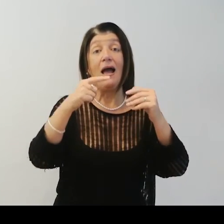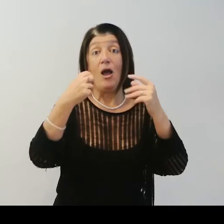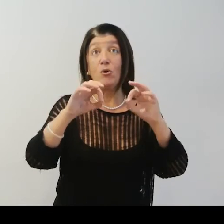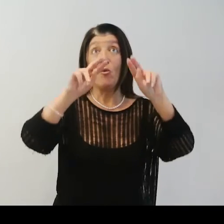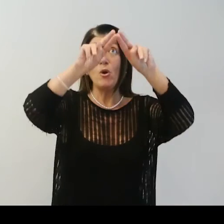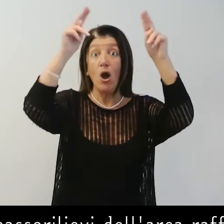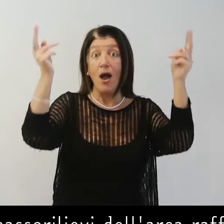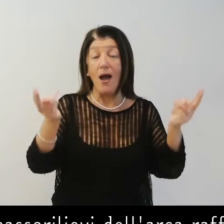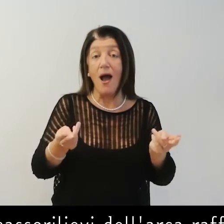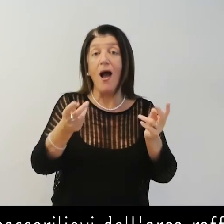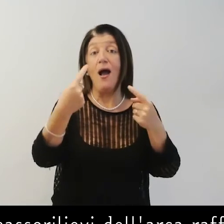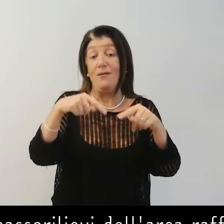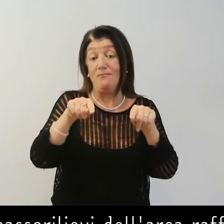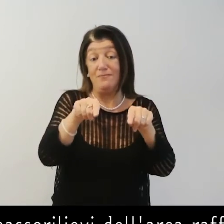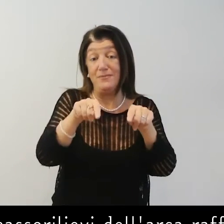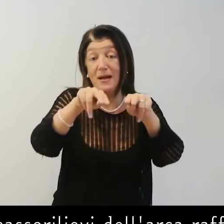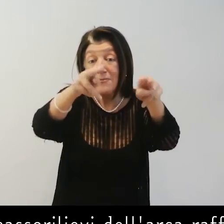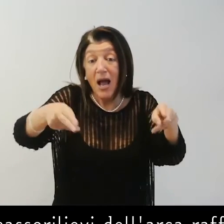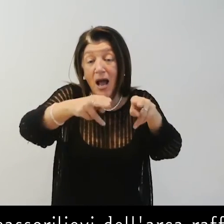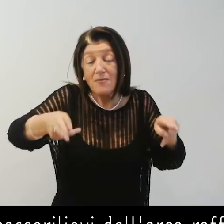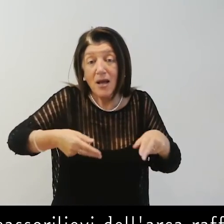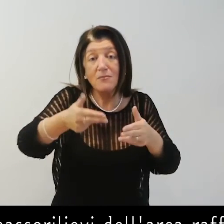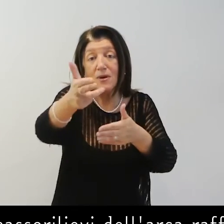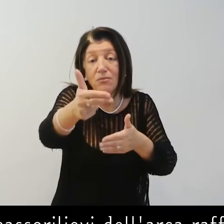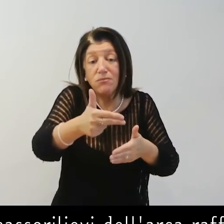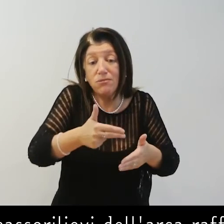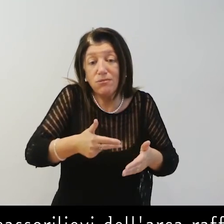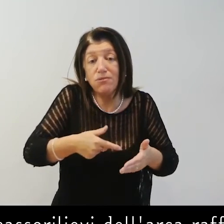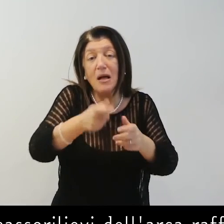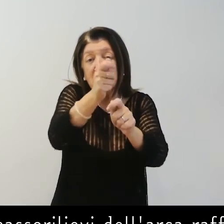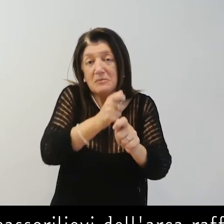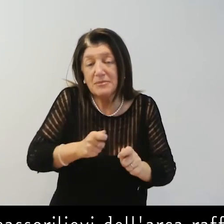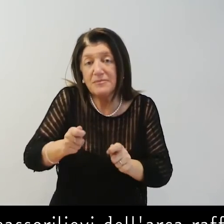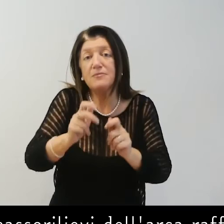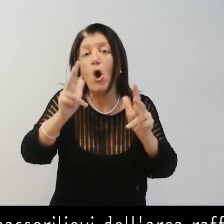gli otto bastoni lievi dell'arca raffigurano scene della vita del santo